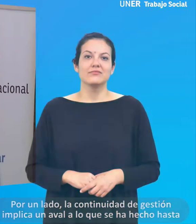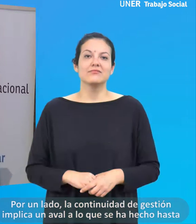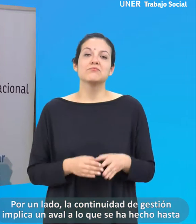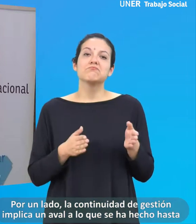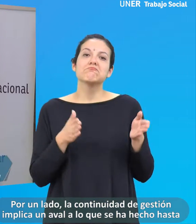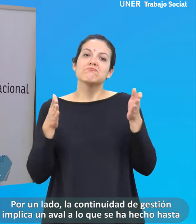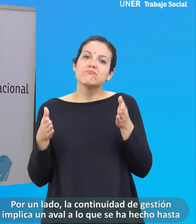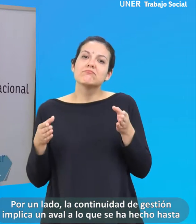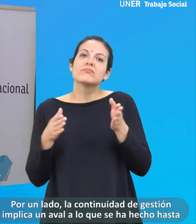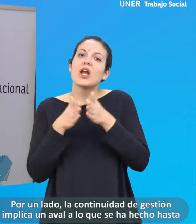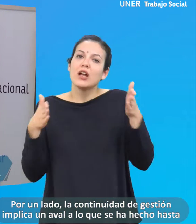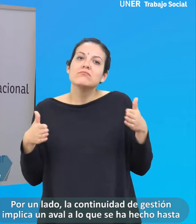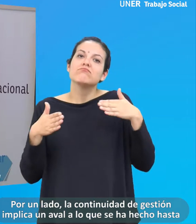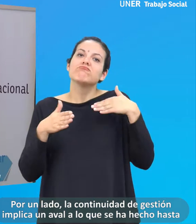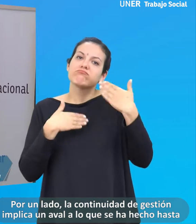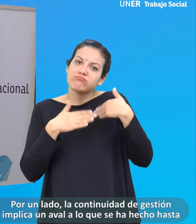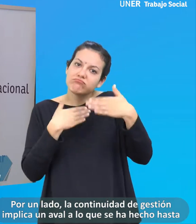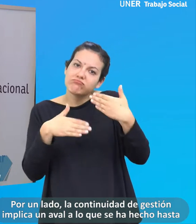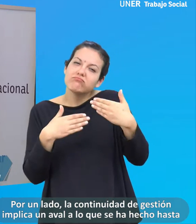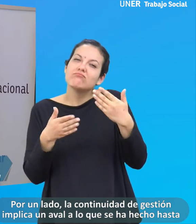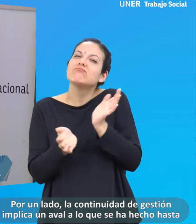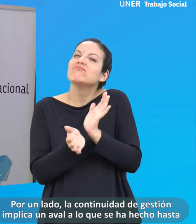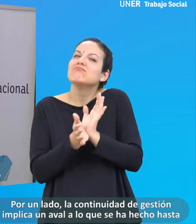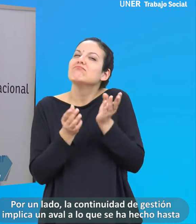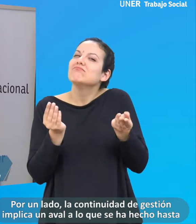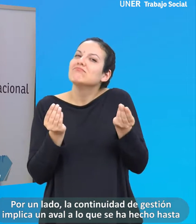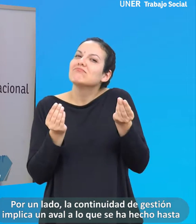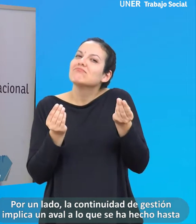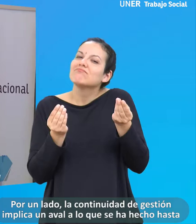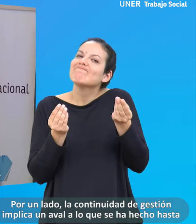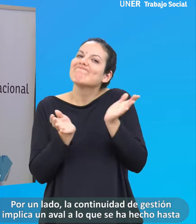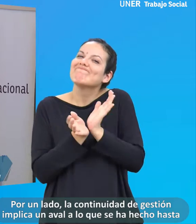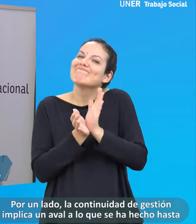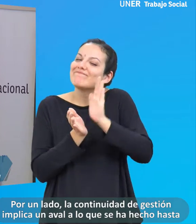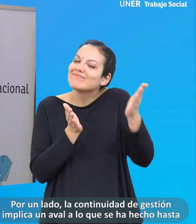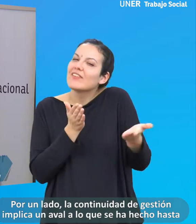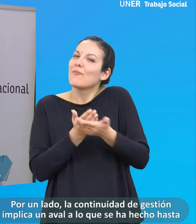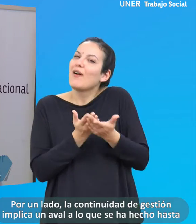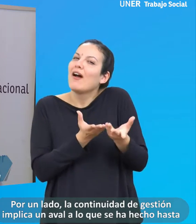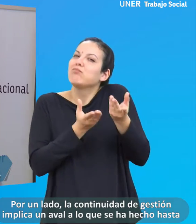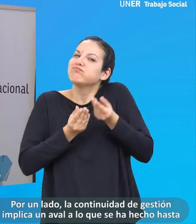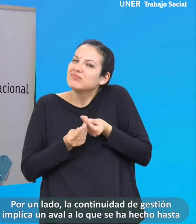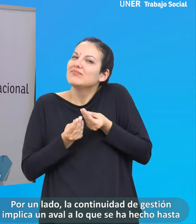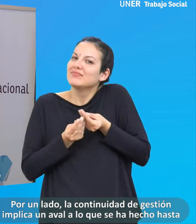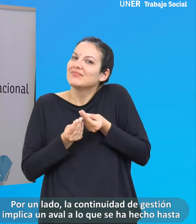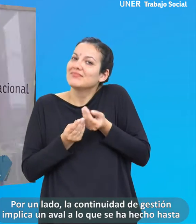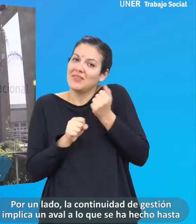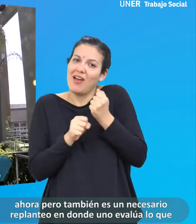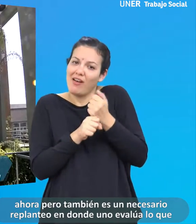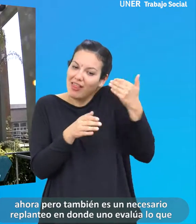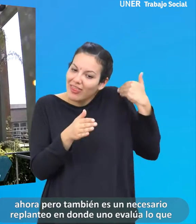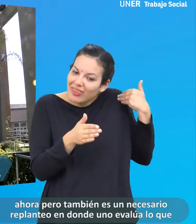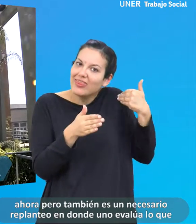Por un lado, la continuidad de gestión implica un aval a lo que se ha hecho hasta